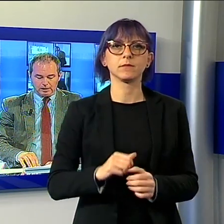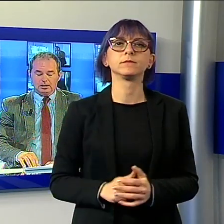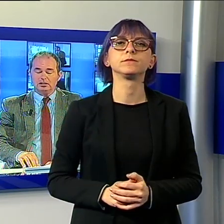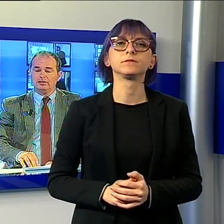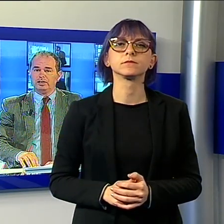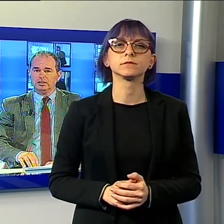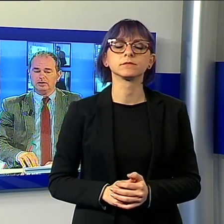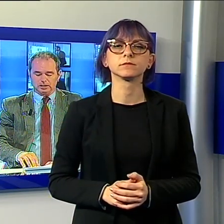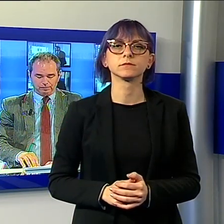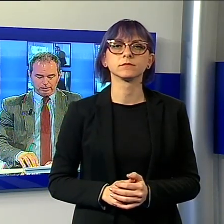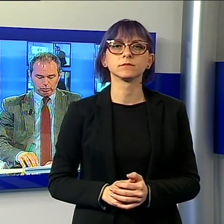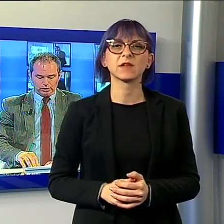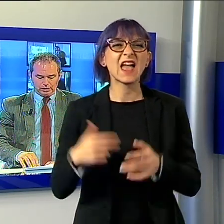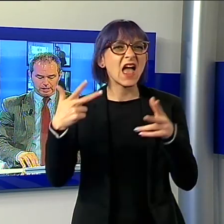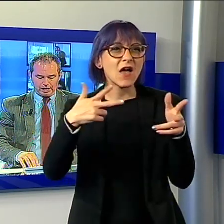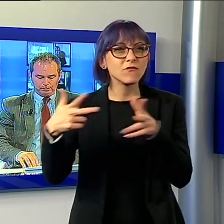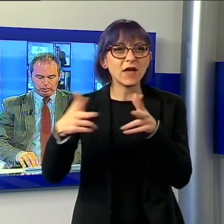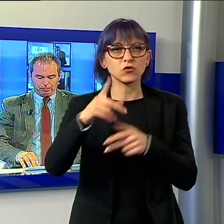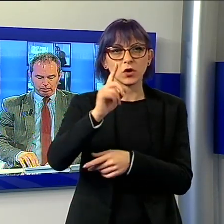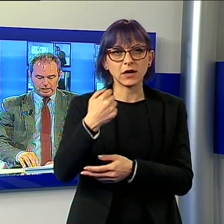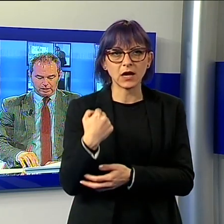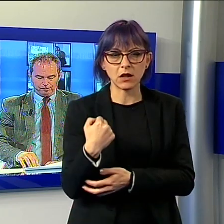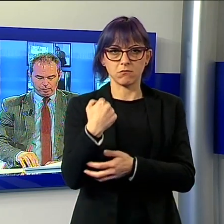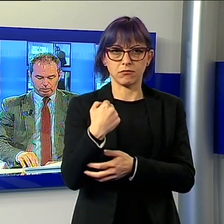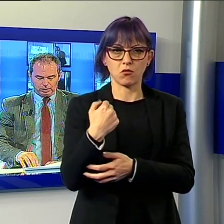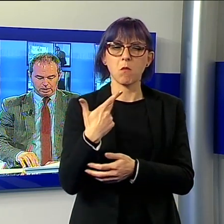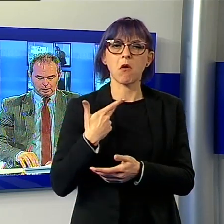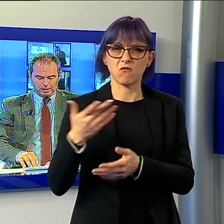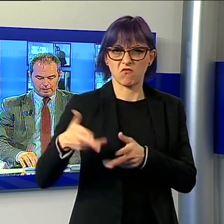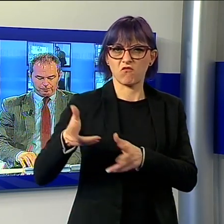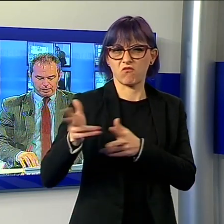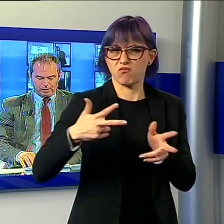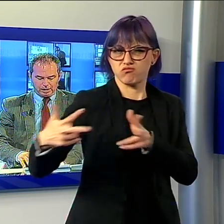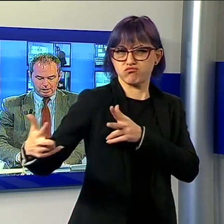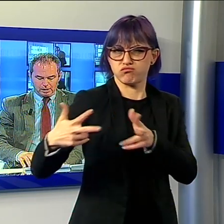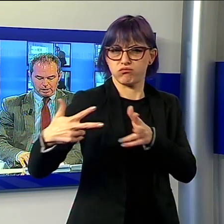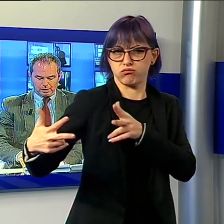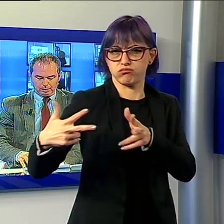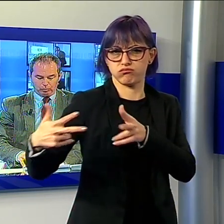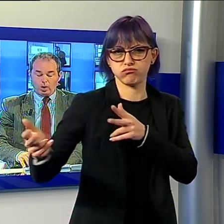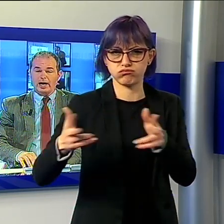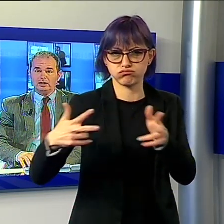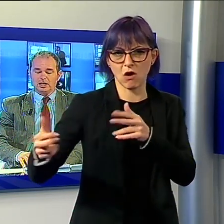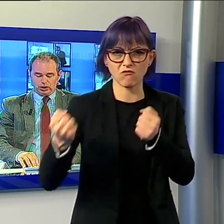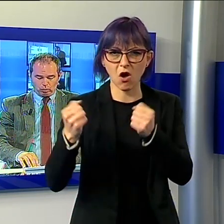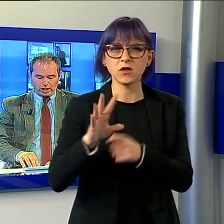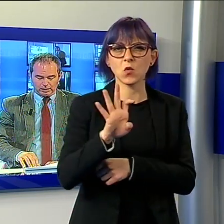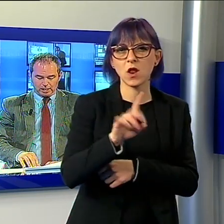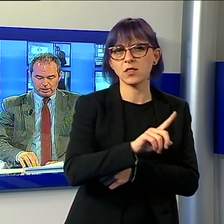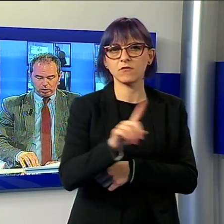'intensificazione del vento di Grecale potrà portare a forti raffiche, 40-50 km